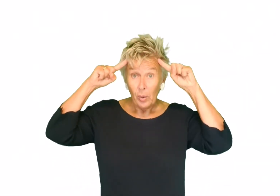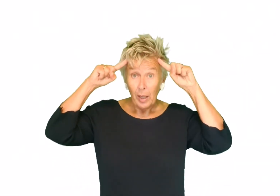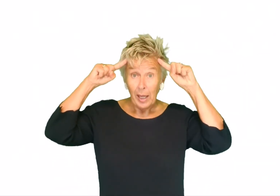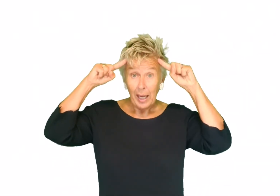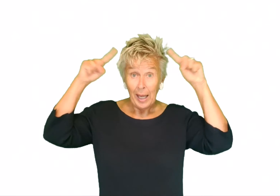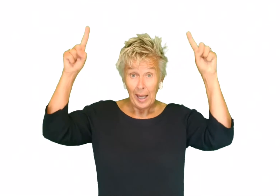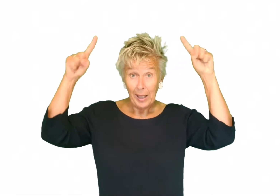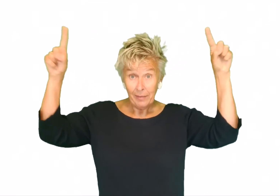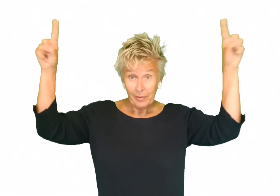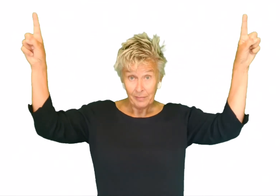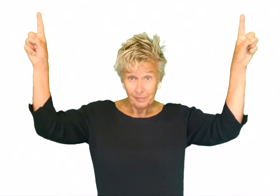Een hert.